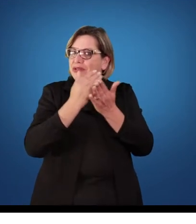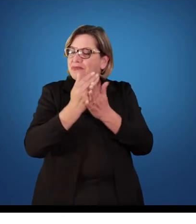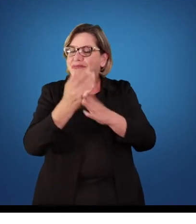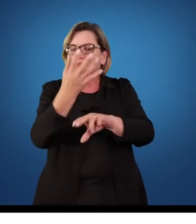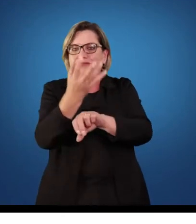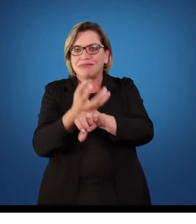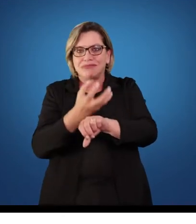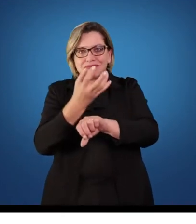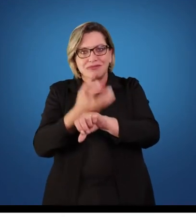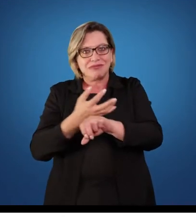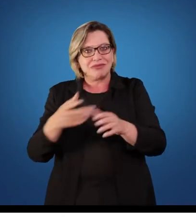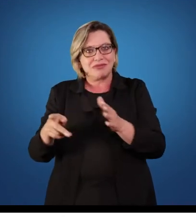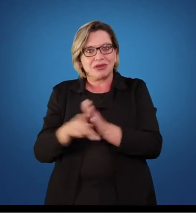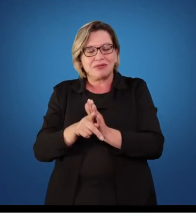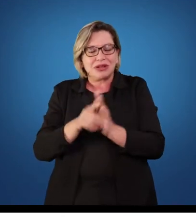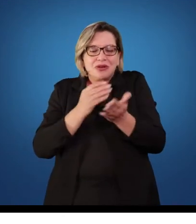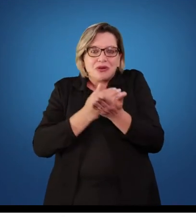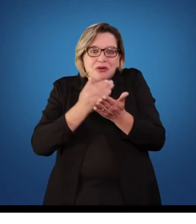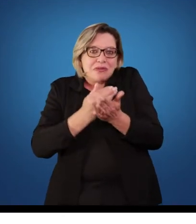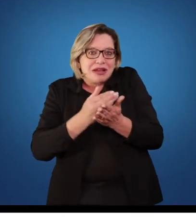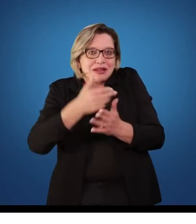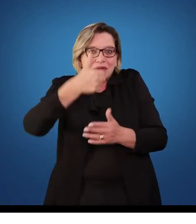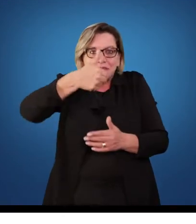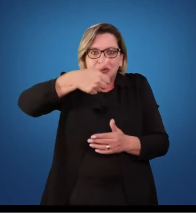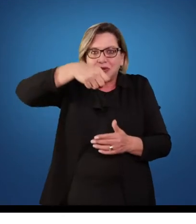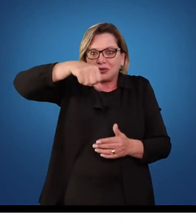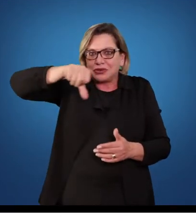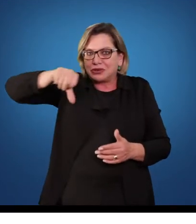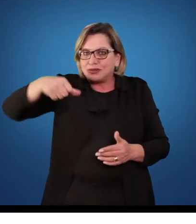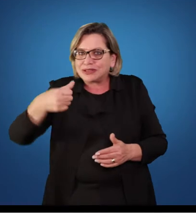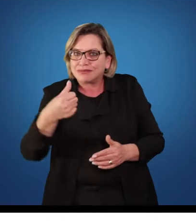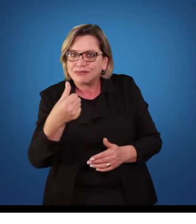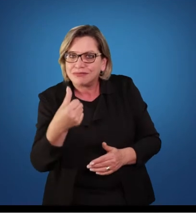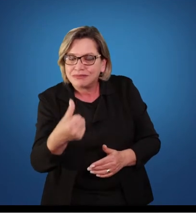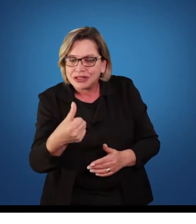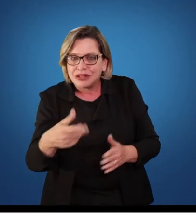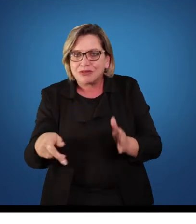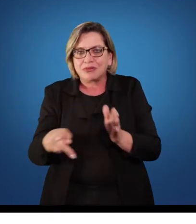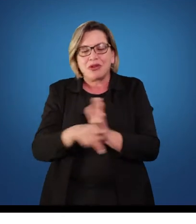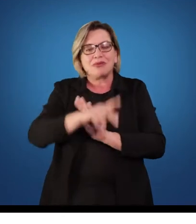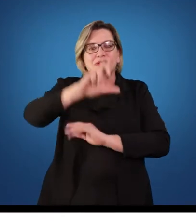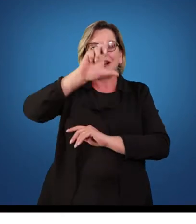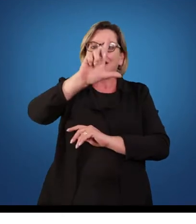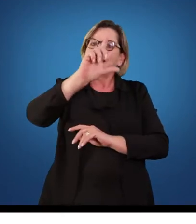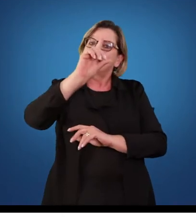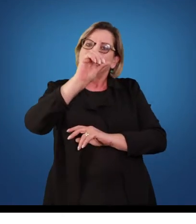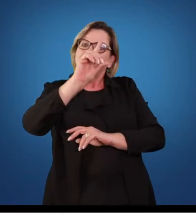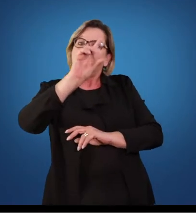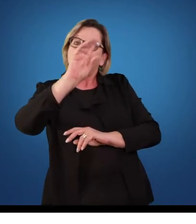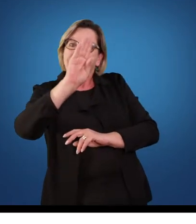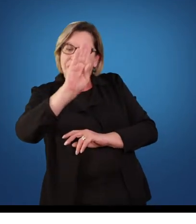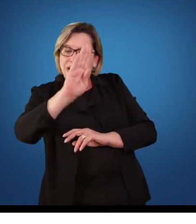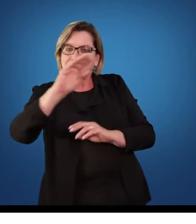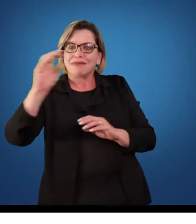obrigatória a partir de 1996, por meio da Lei de Diretrizes e Bases da Educação Nacional.